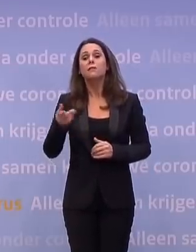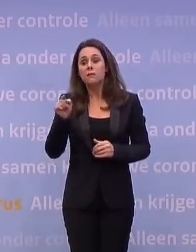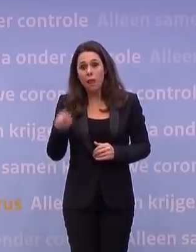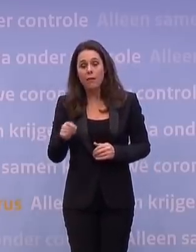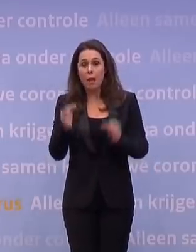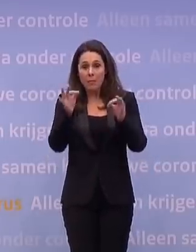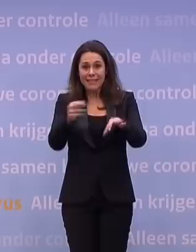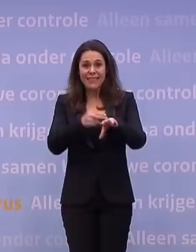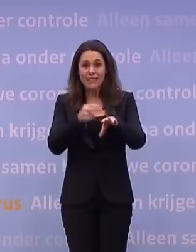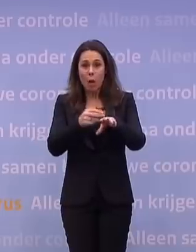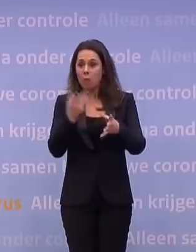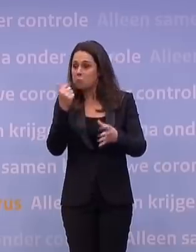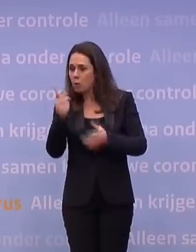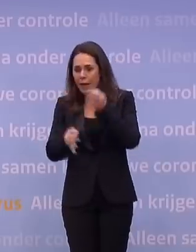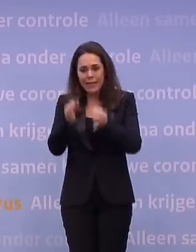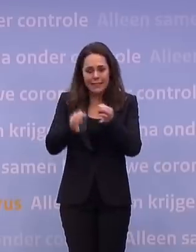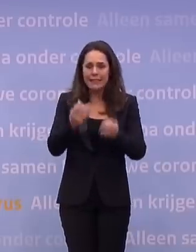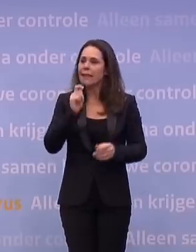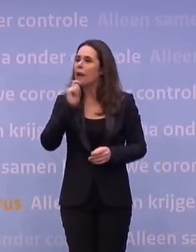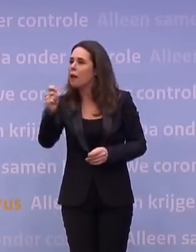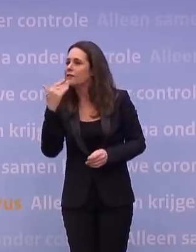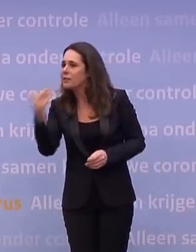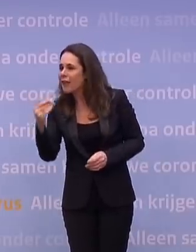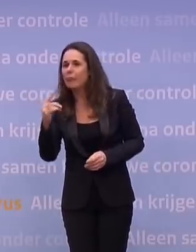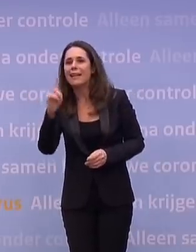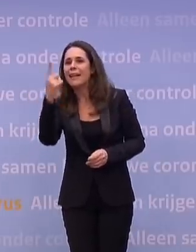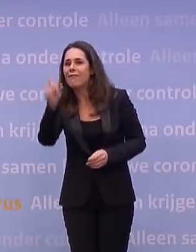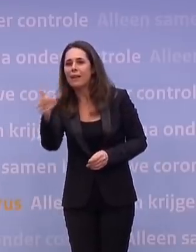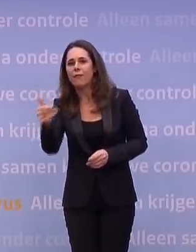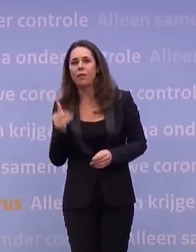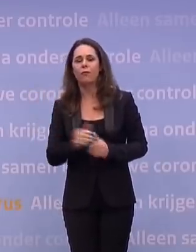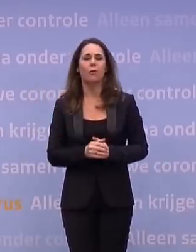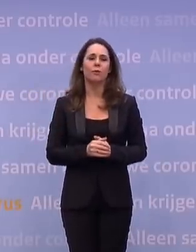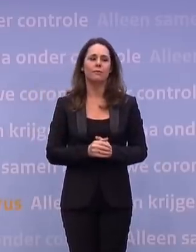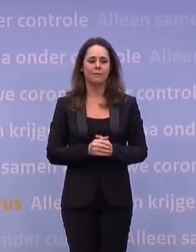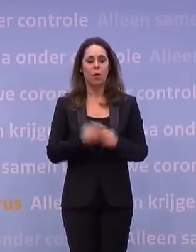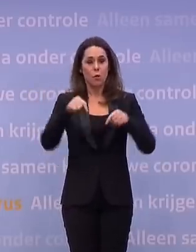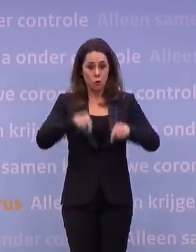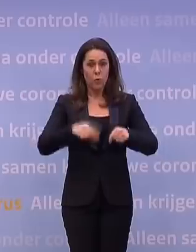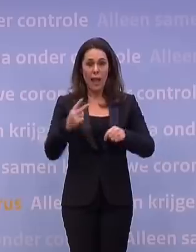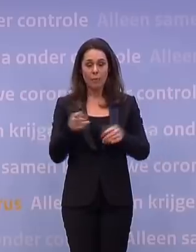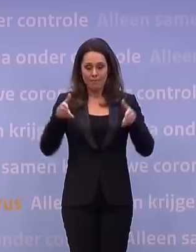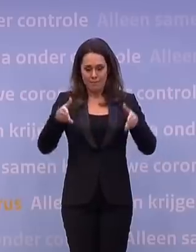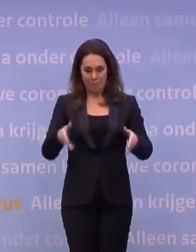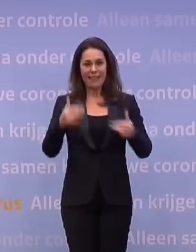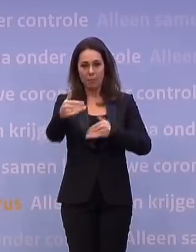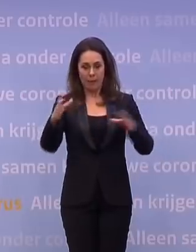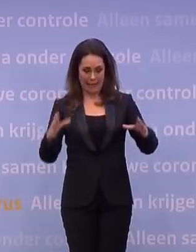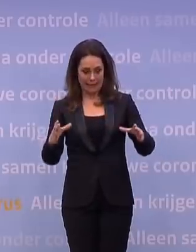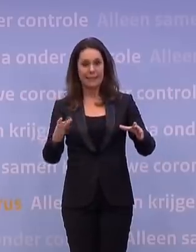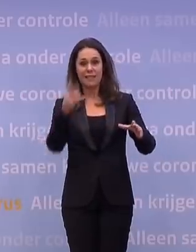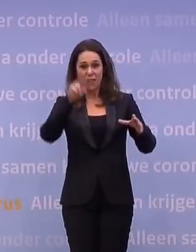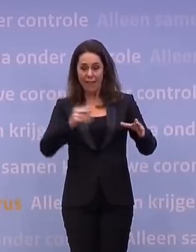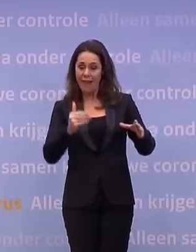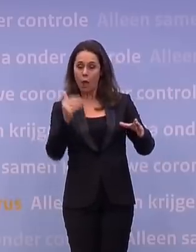analyseren. Advies overvragen doen we een week van tevoren. Wij gaan nu in het bestaande pakket twee weken lang er een extra maatregel bijzetten.